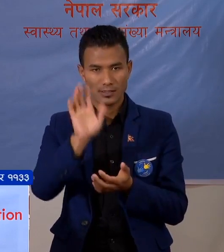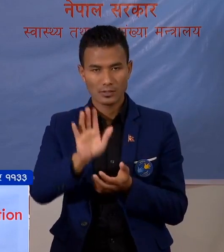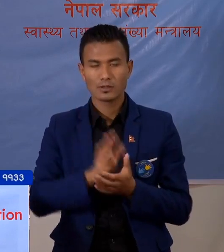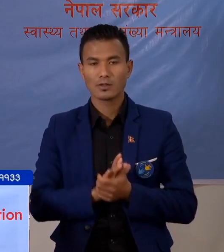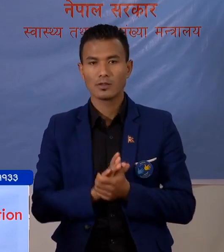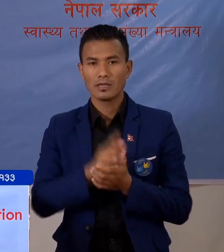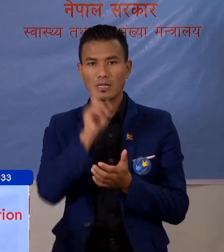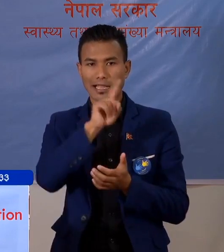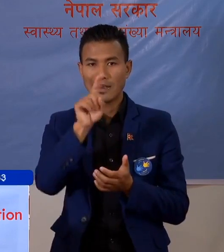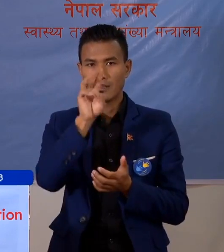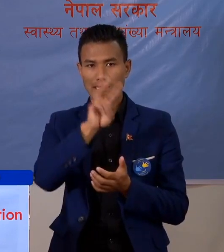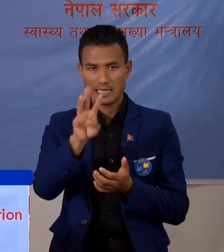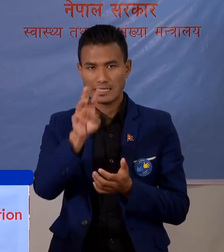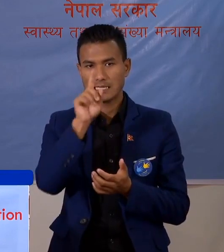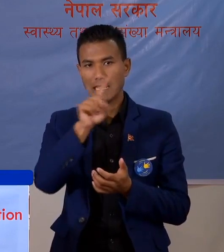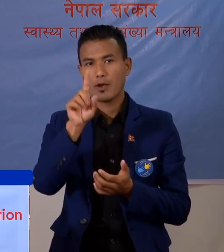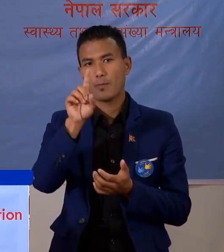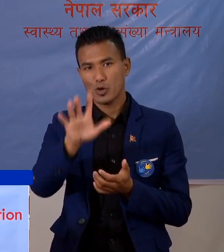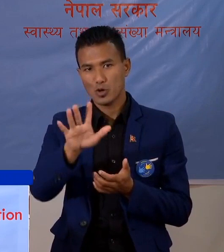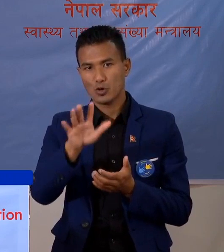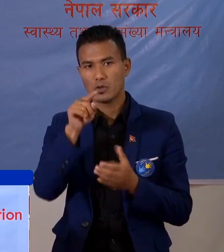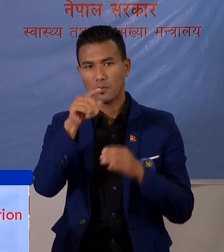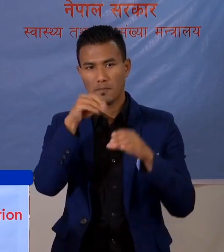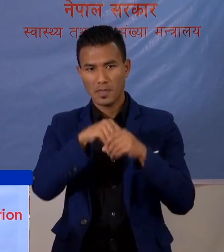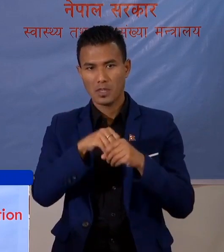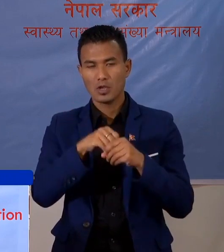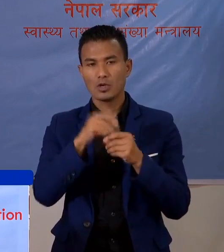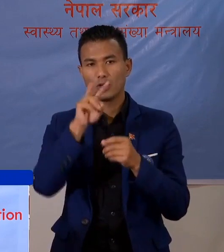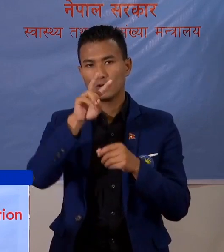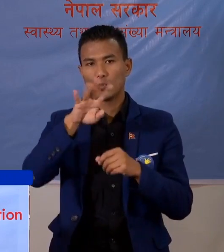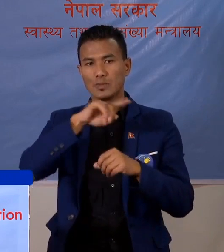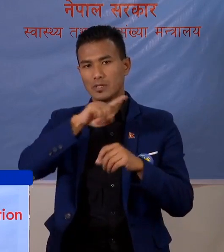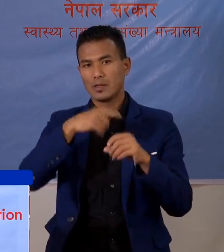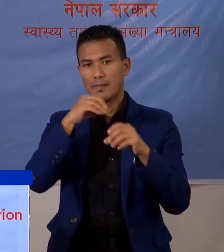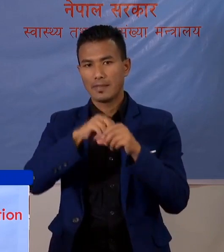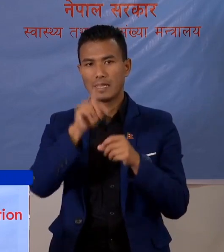1193 र ए 1145 जस्मा गता 24